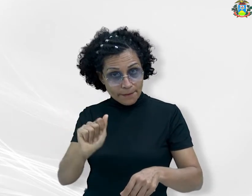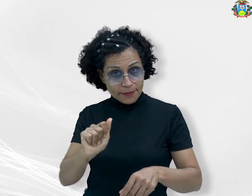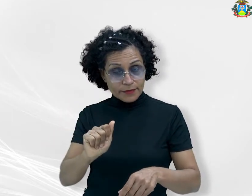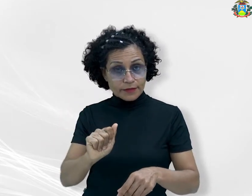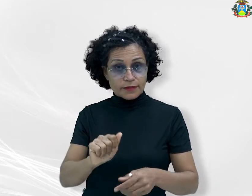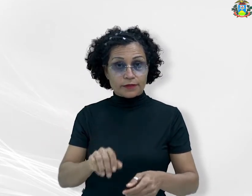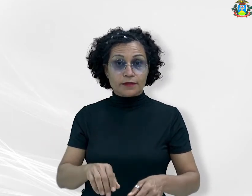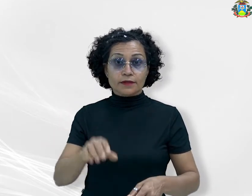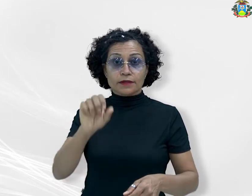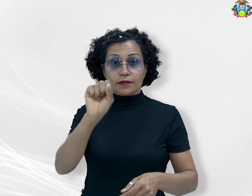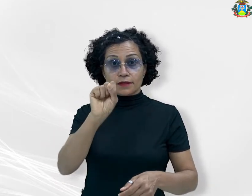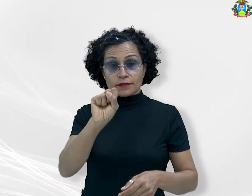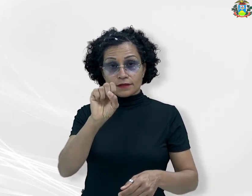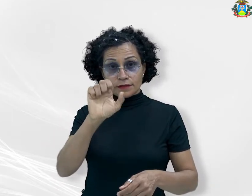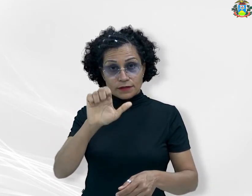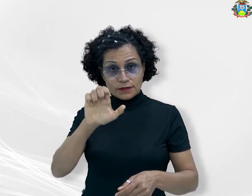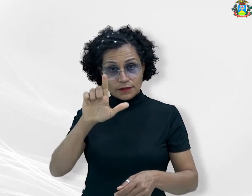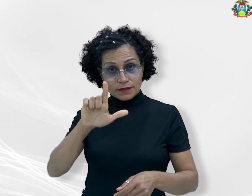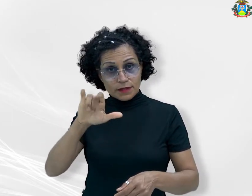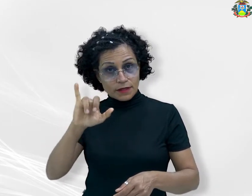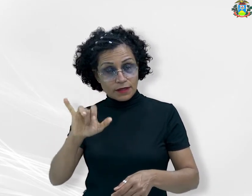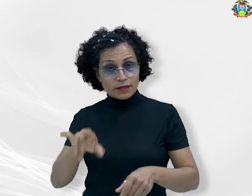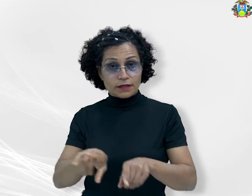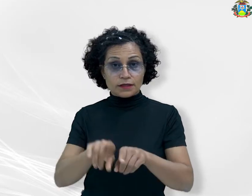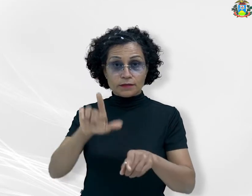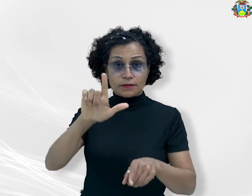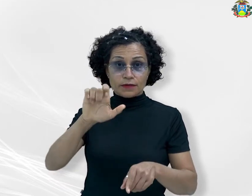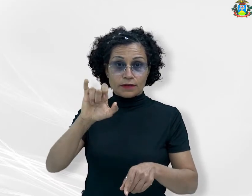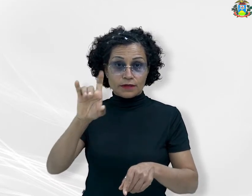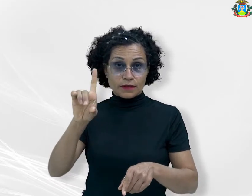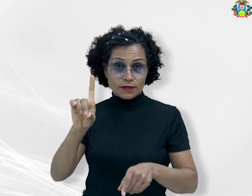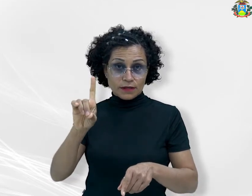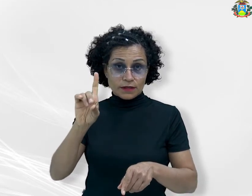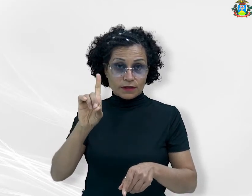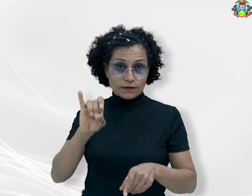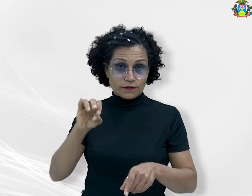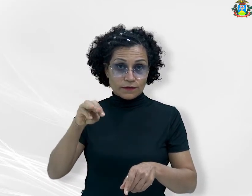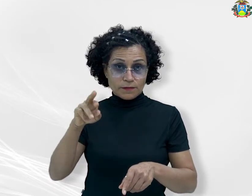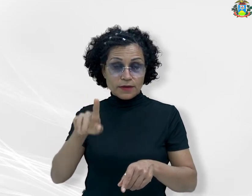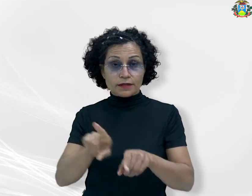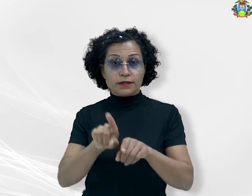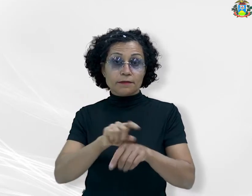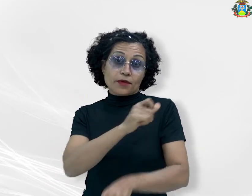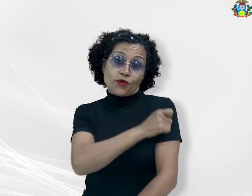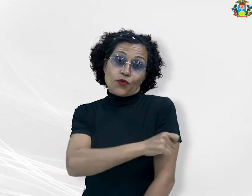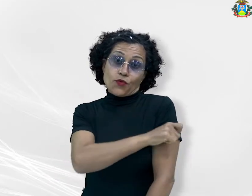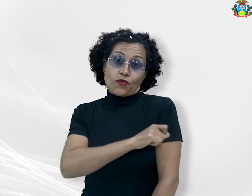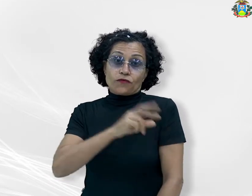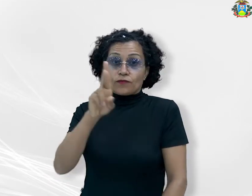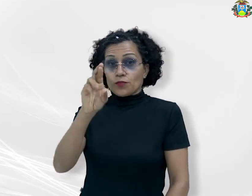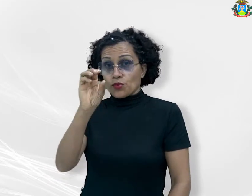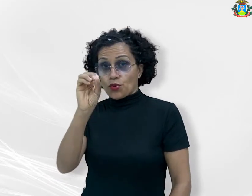Silva, Celie Maria de Souza e Leile Mar da Silva Dias e o enfermeiro Rodrigo da Silva Martins.